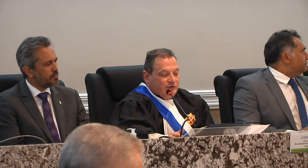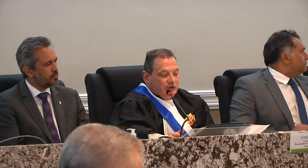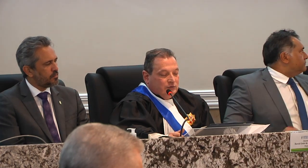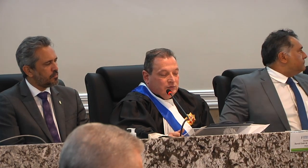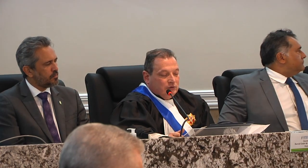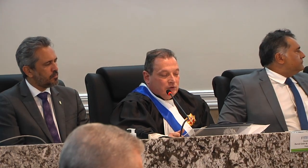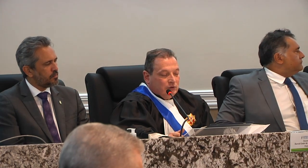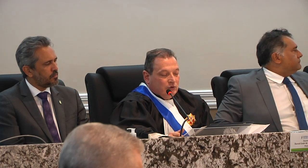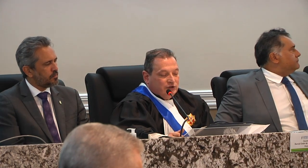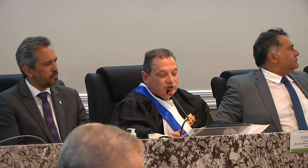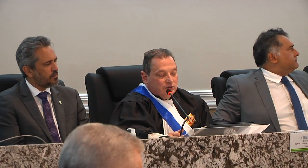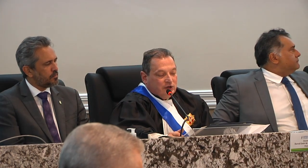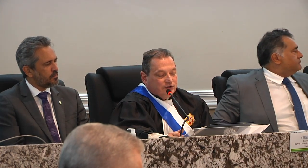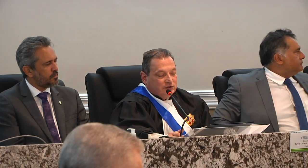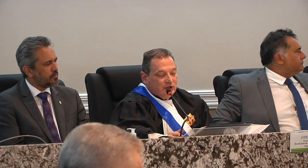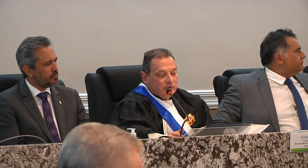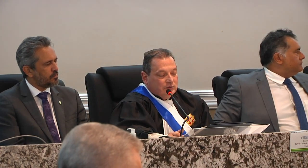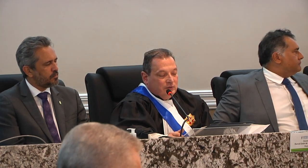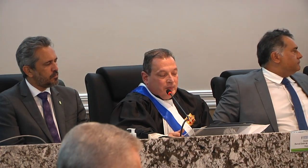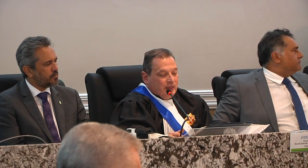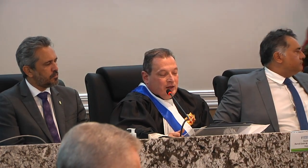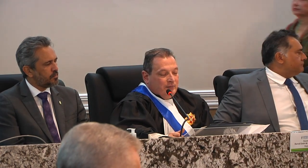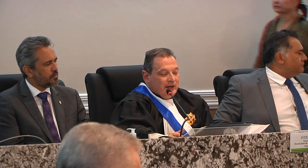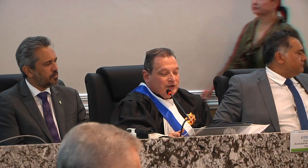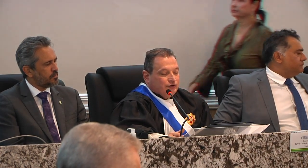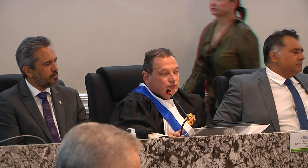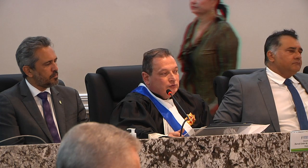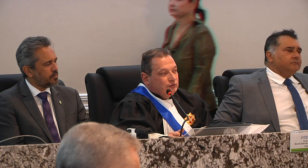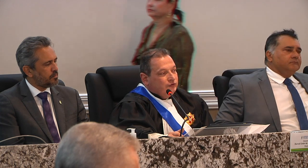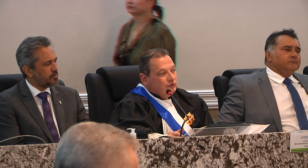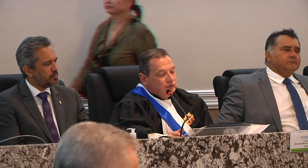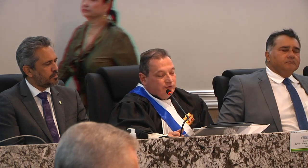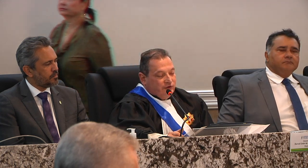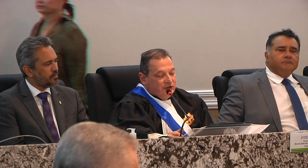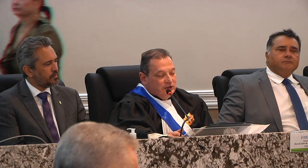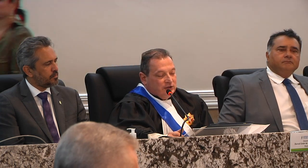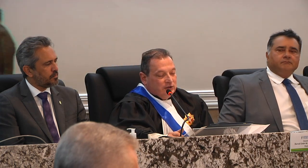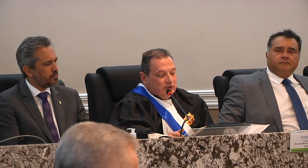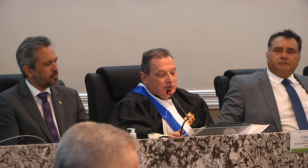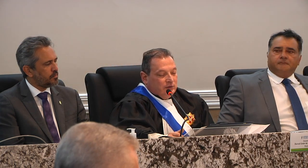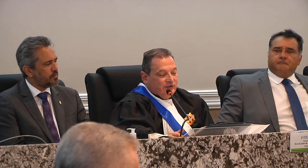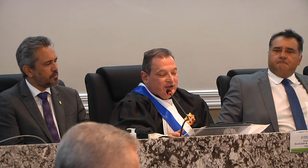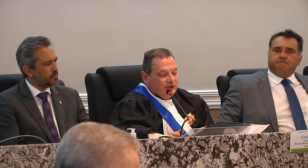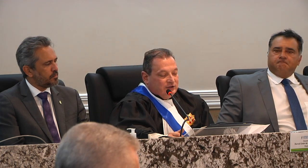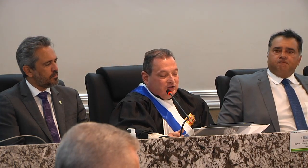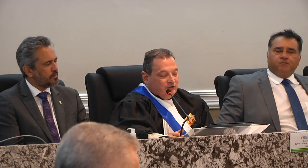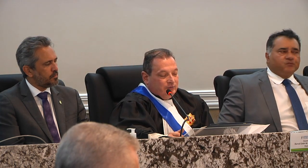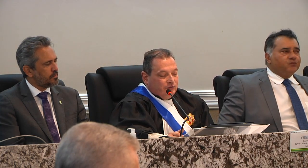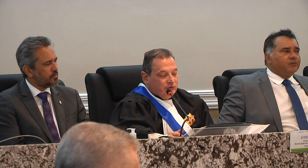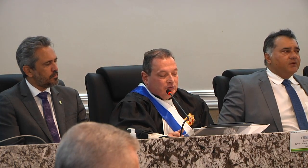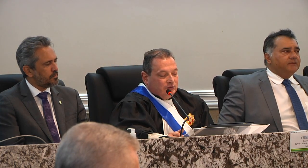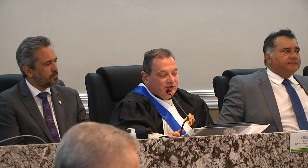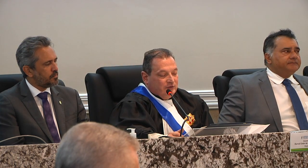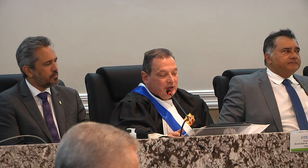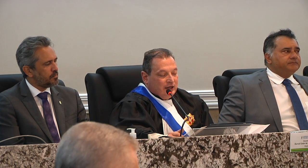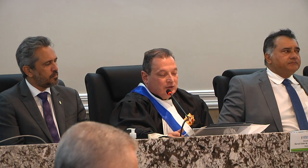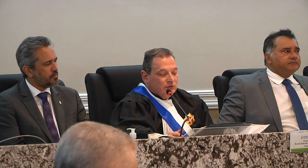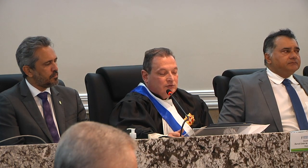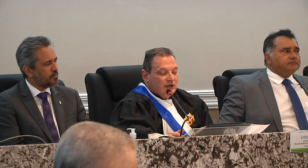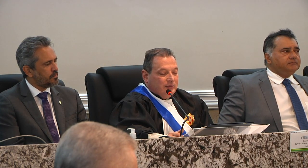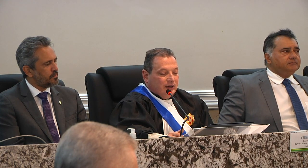Alves Filho, corregidor regional, para juntos conduzirem o excelentíssimo senhor